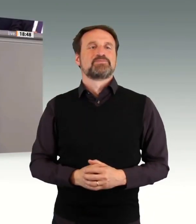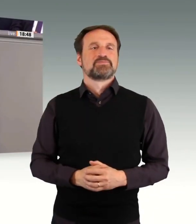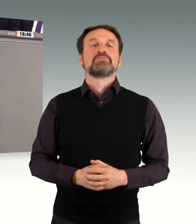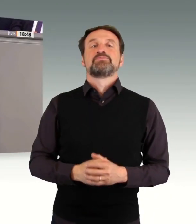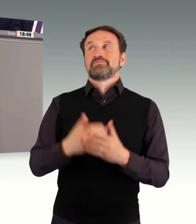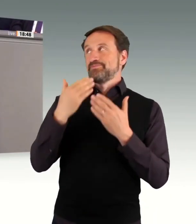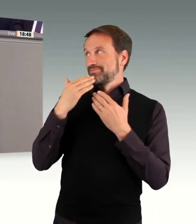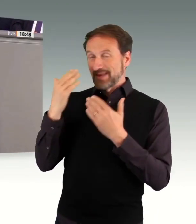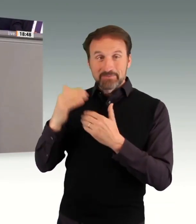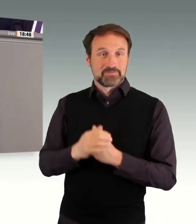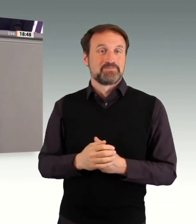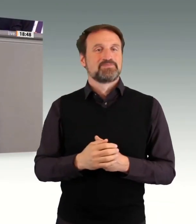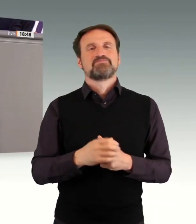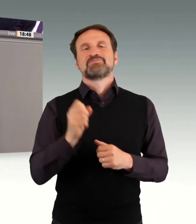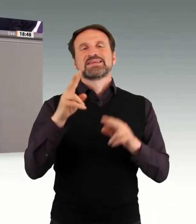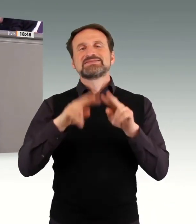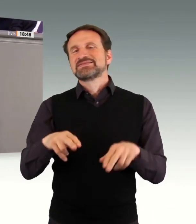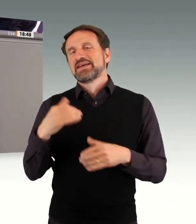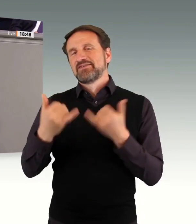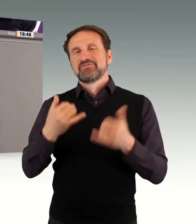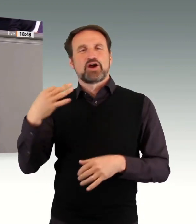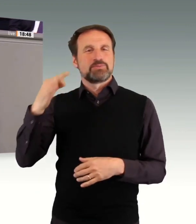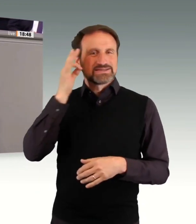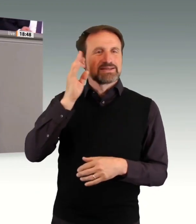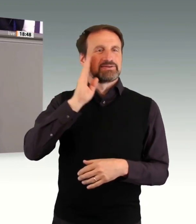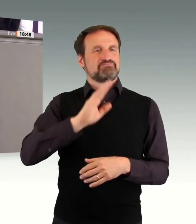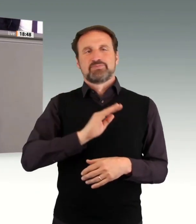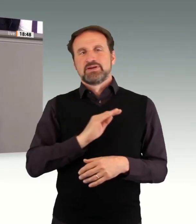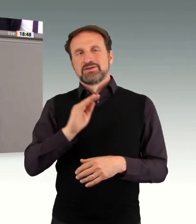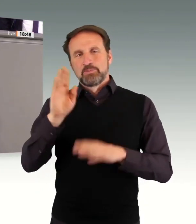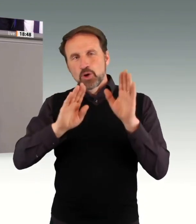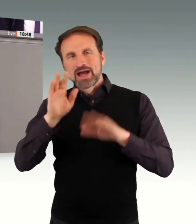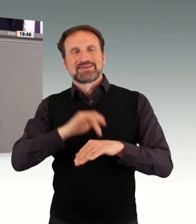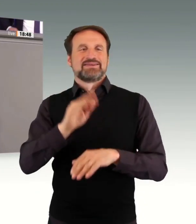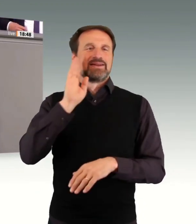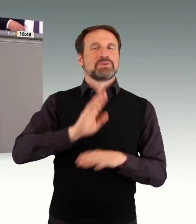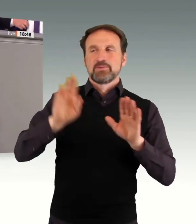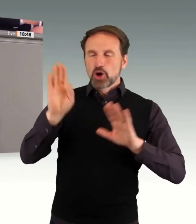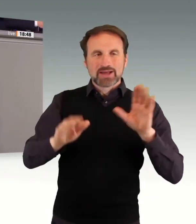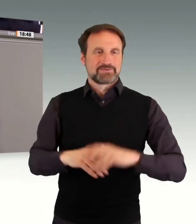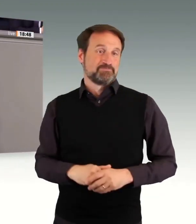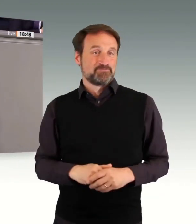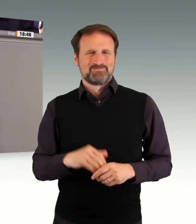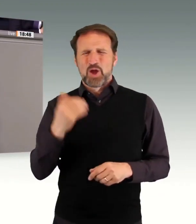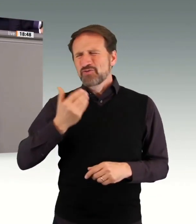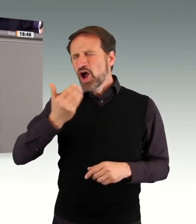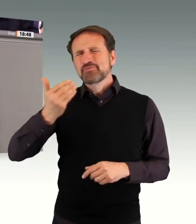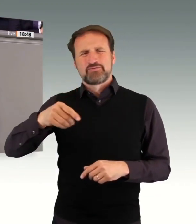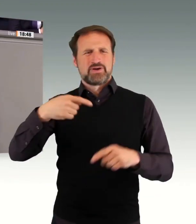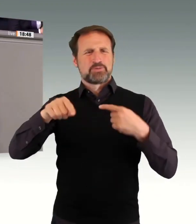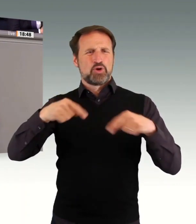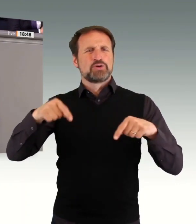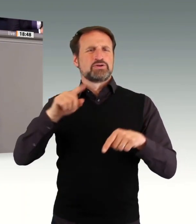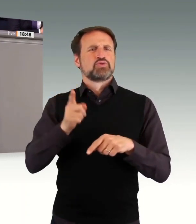dass die oberste Prämisse, würde ich sagen, der UN-Behindertenrechtskonvention nichts über uns, ohne uns